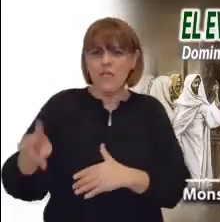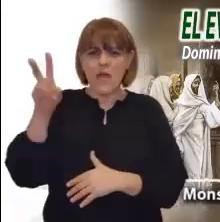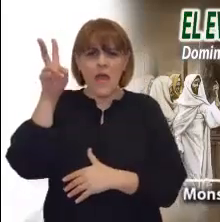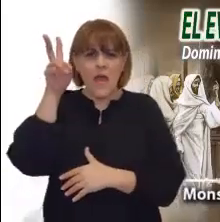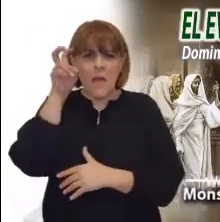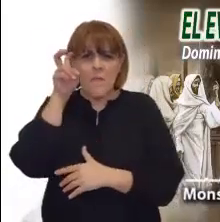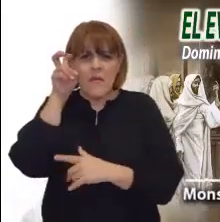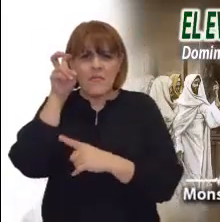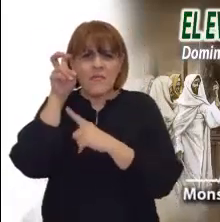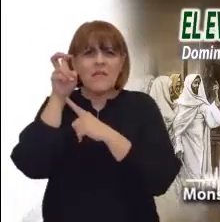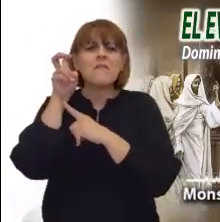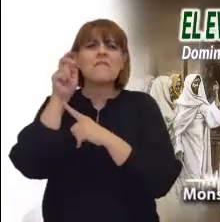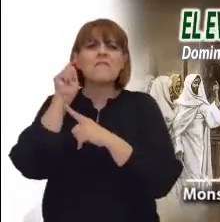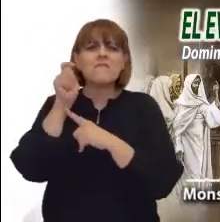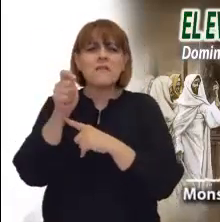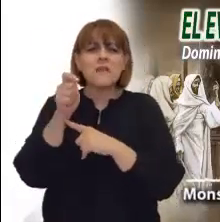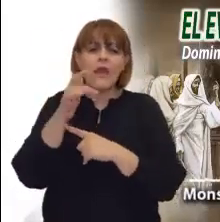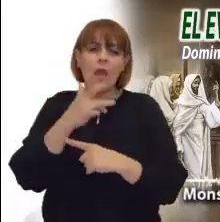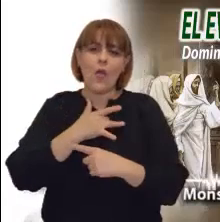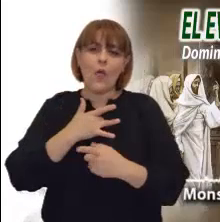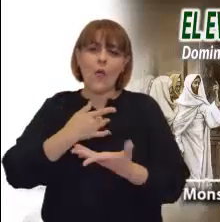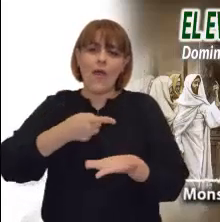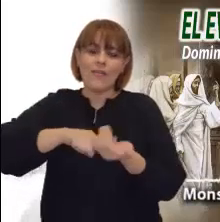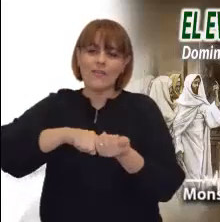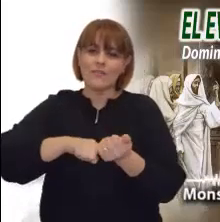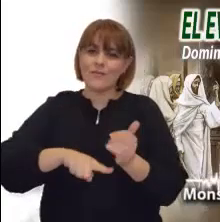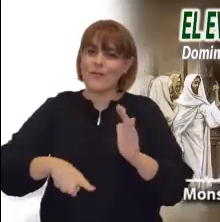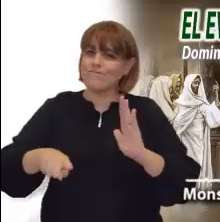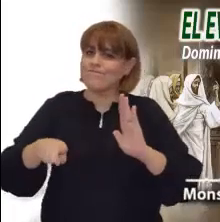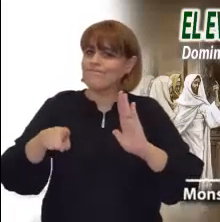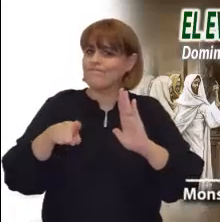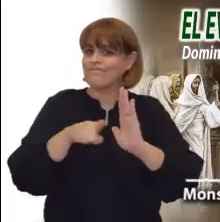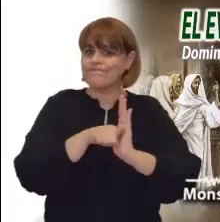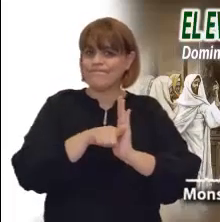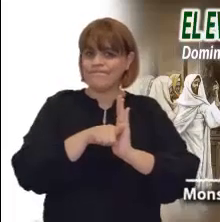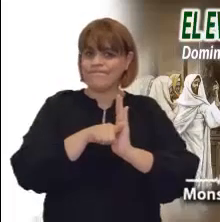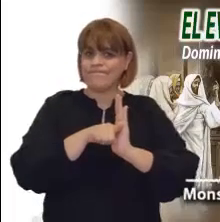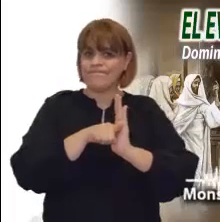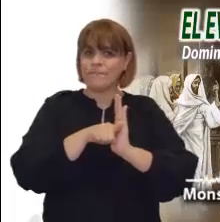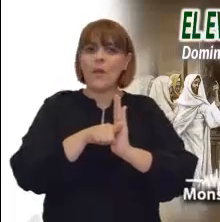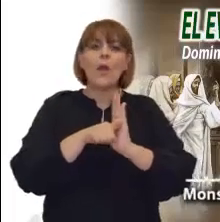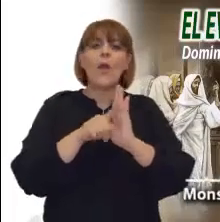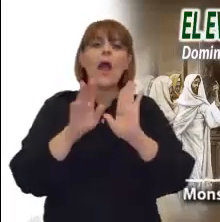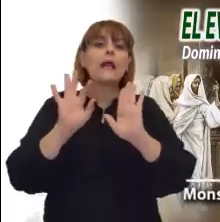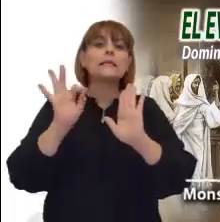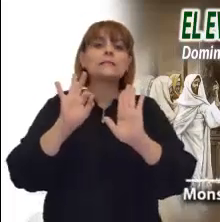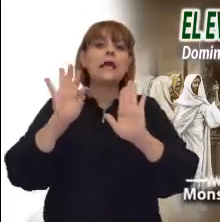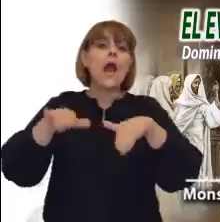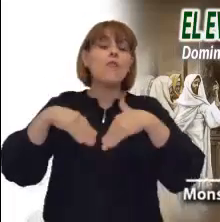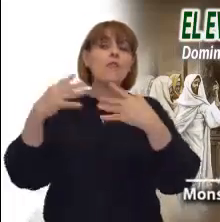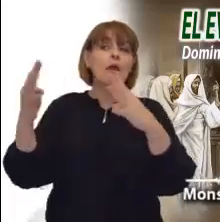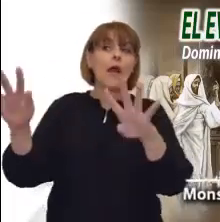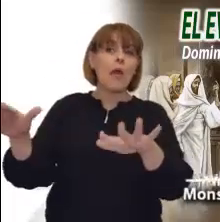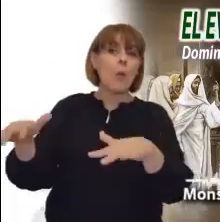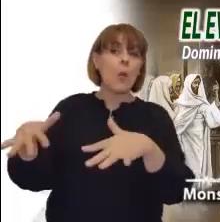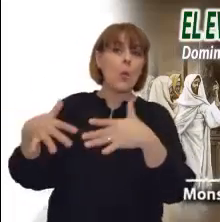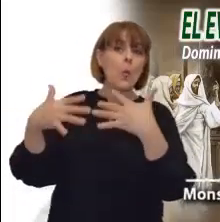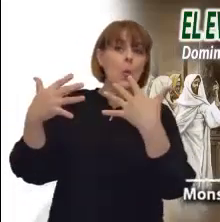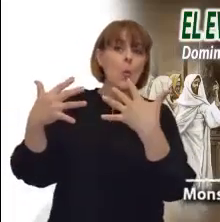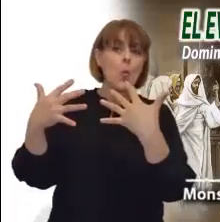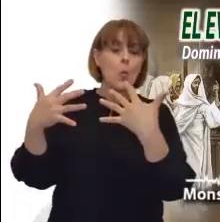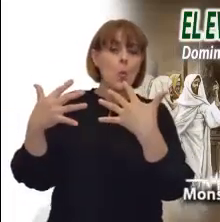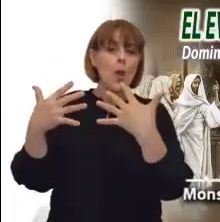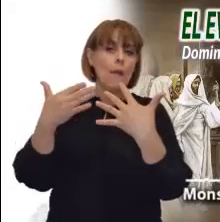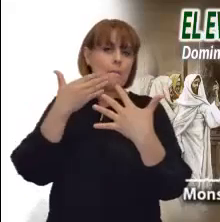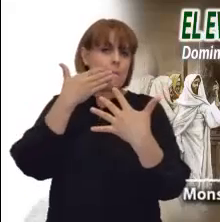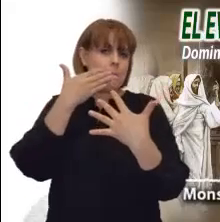ni se debe encerrar nuestra fe en una sacristía ni acallar con una novena. Tiene que